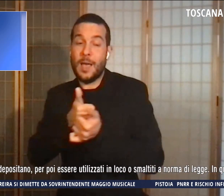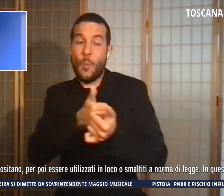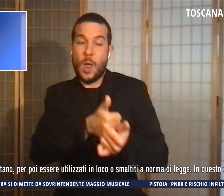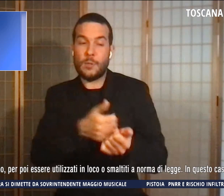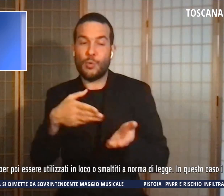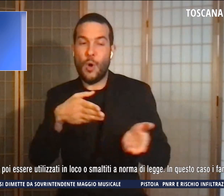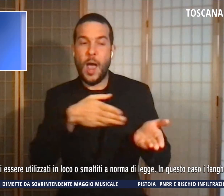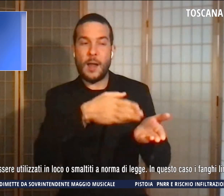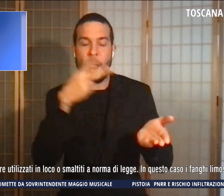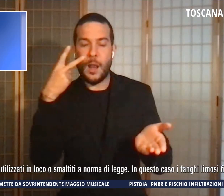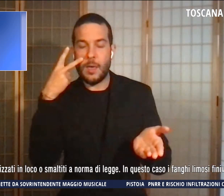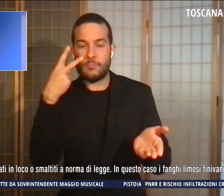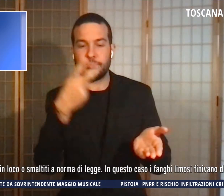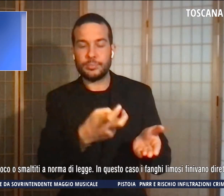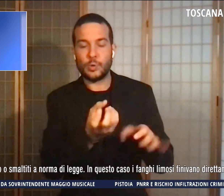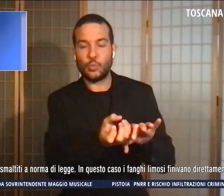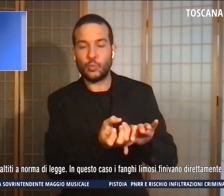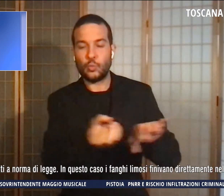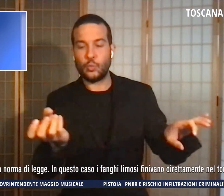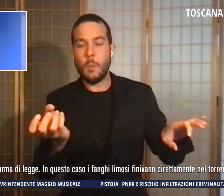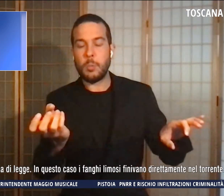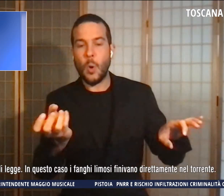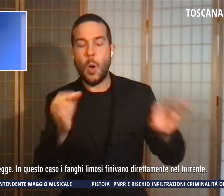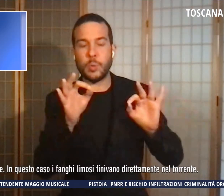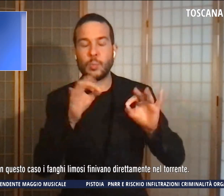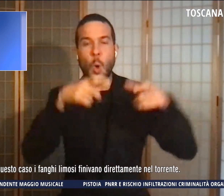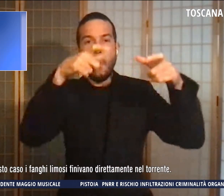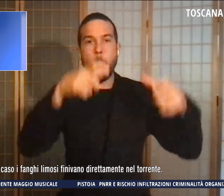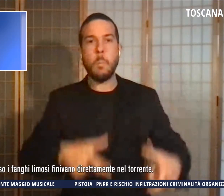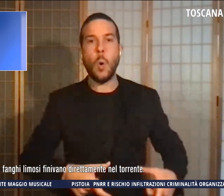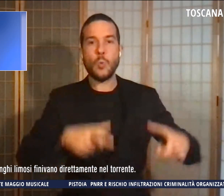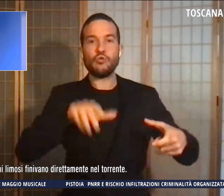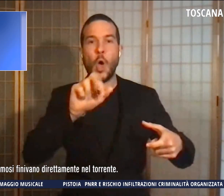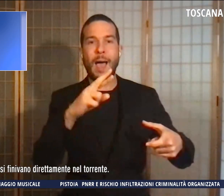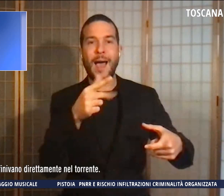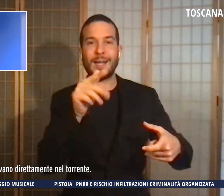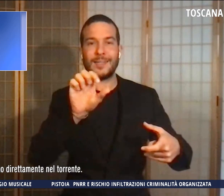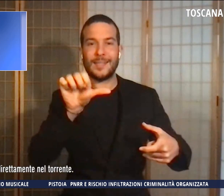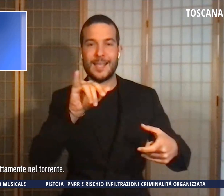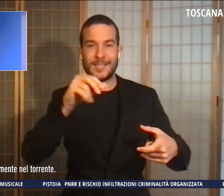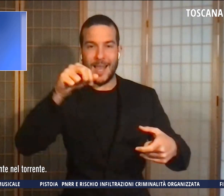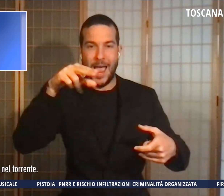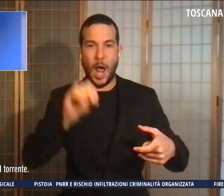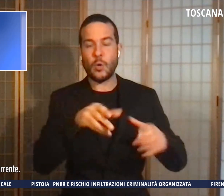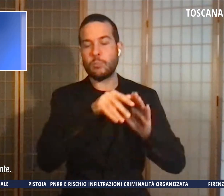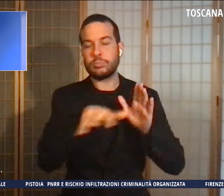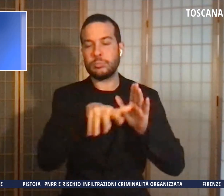proveniente da un pozzo artesiano che scaricava acqua satura di questo limo.